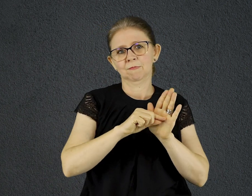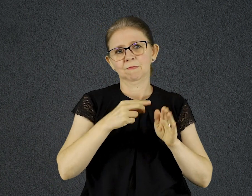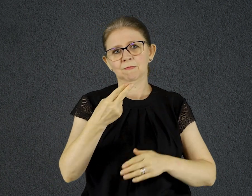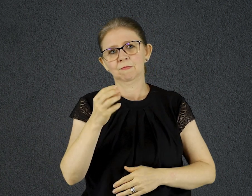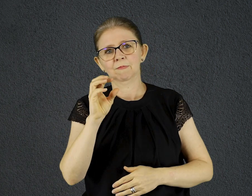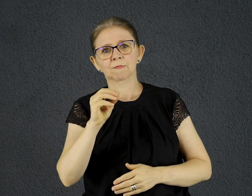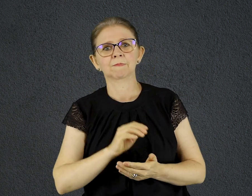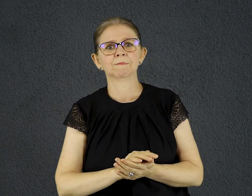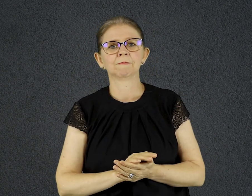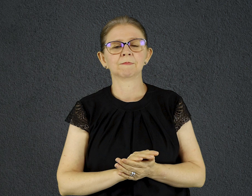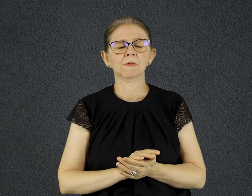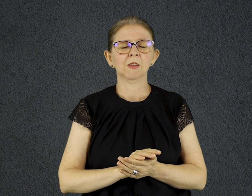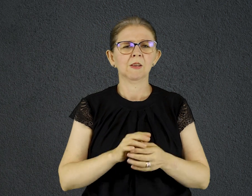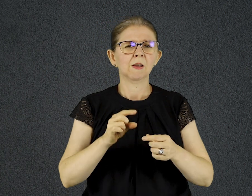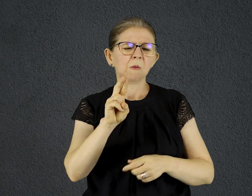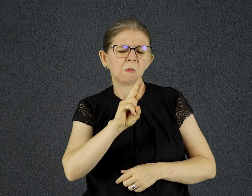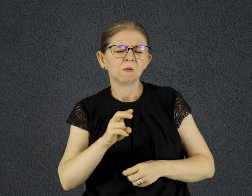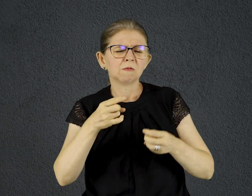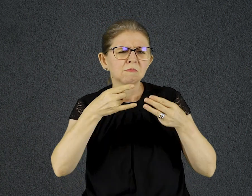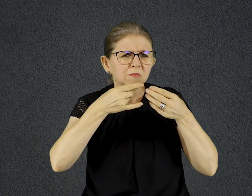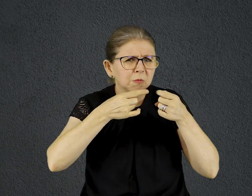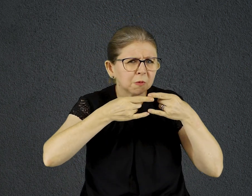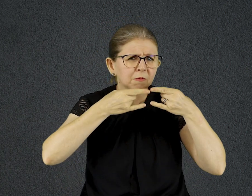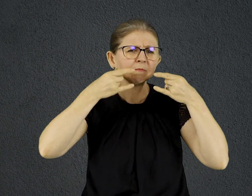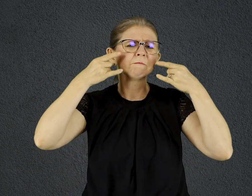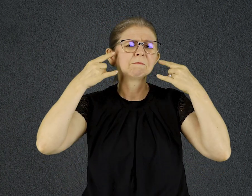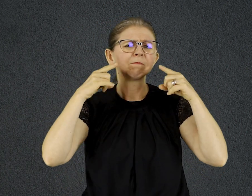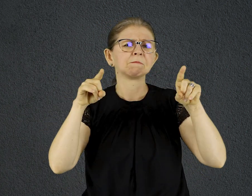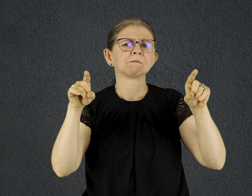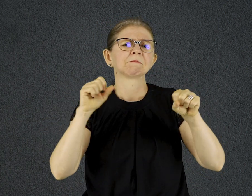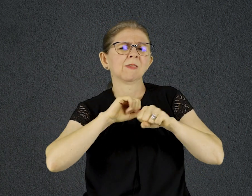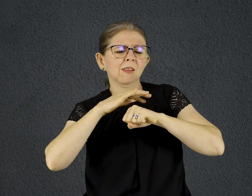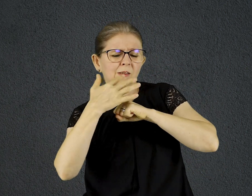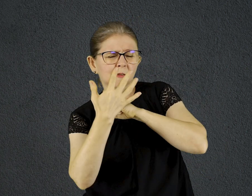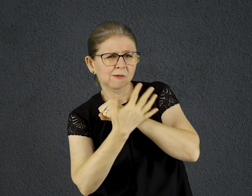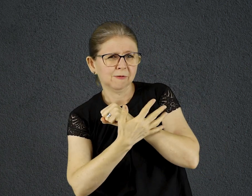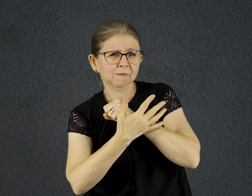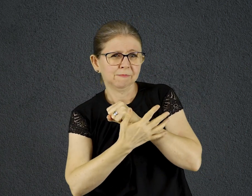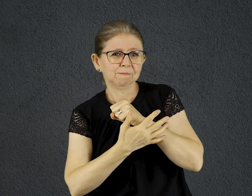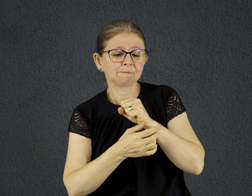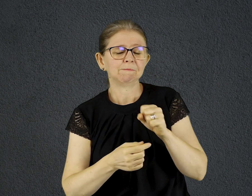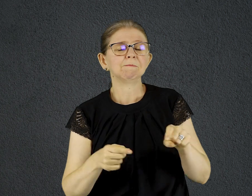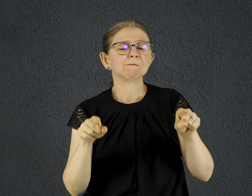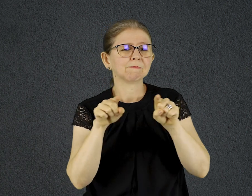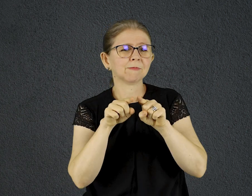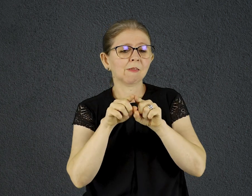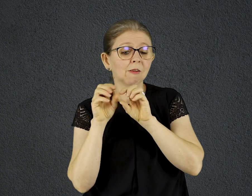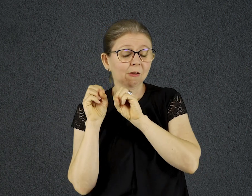Além do uso da máscara, a pandemia de Covid nos levou a aumentar os cuidados com a higiene das mãos. O álcool